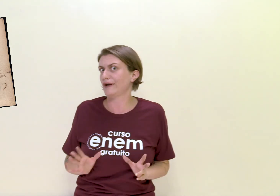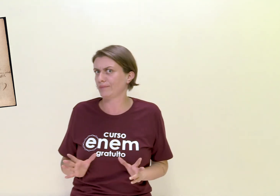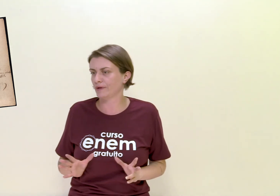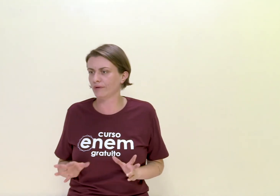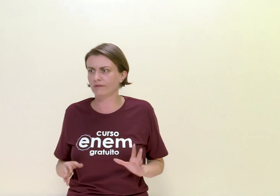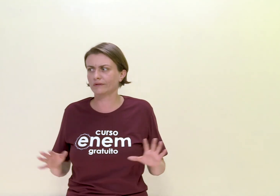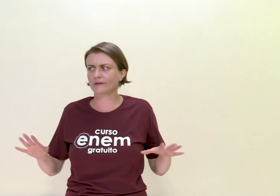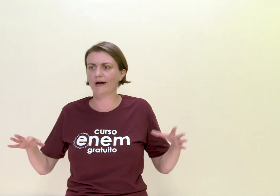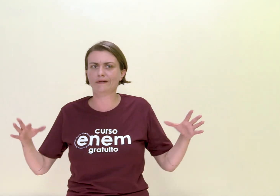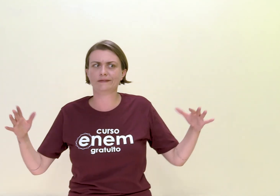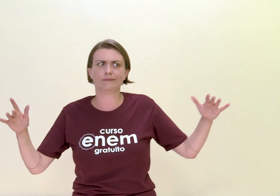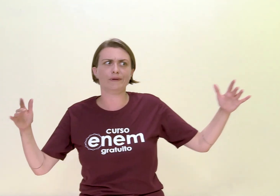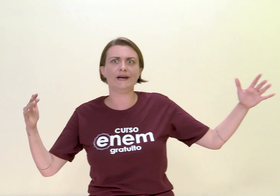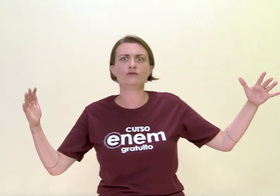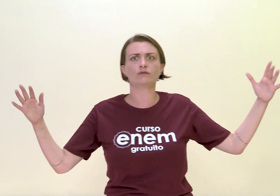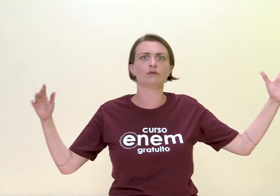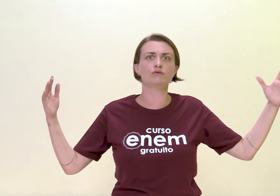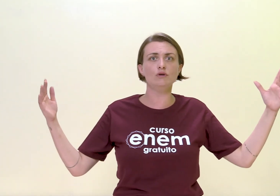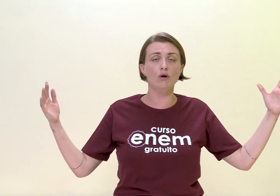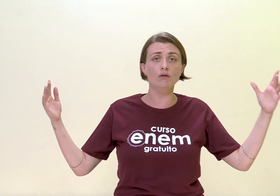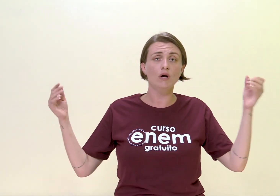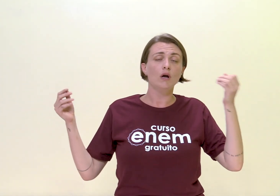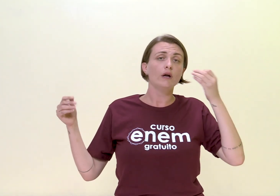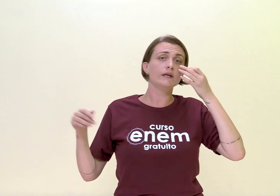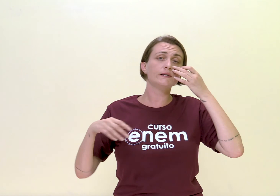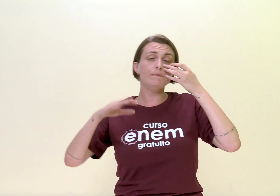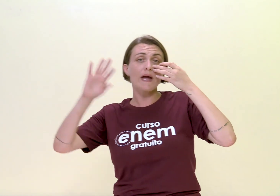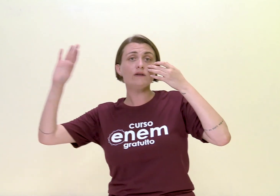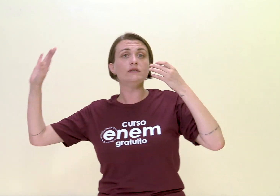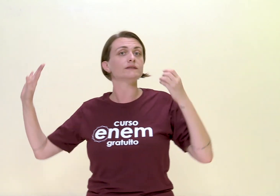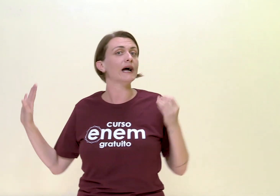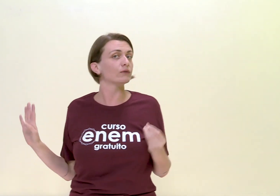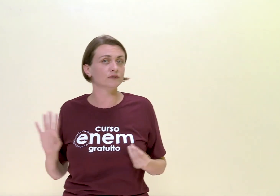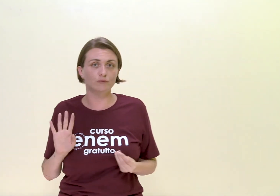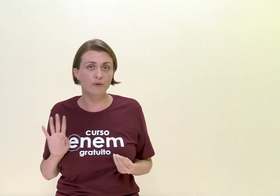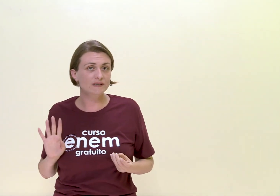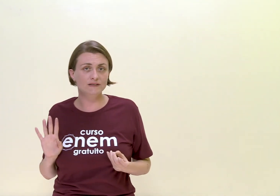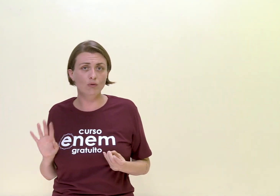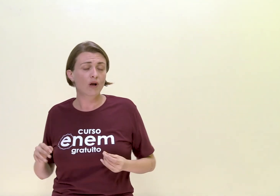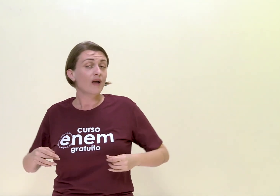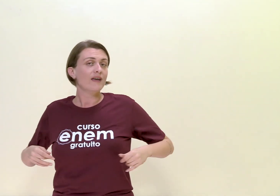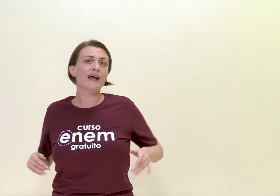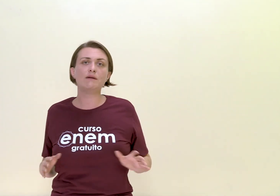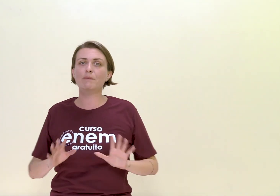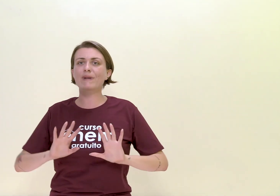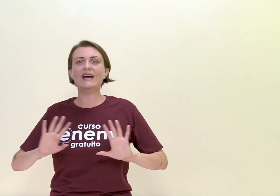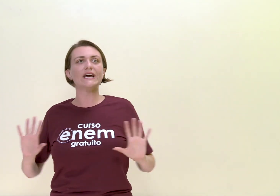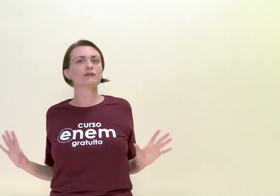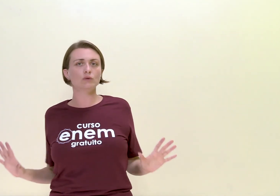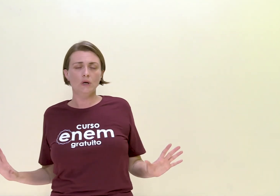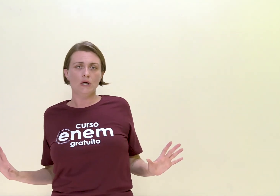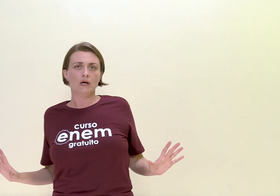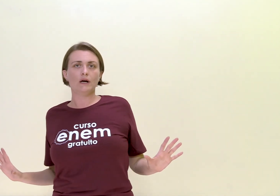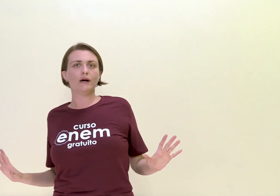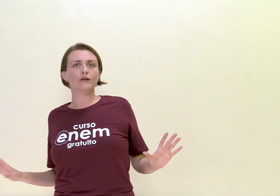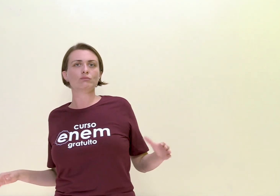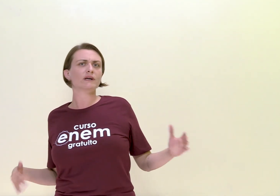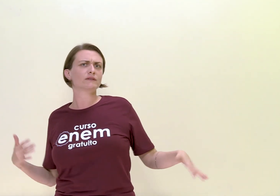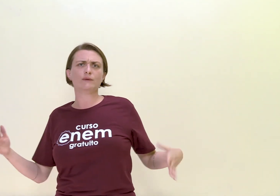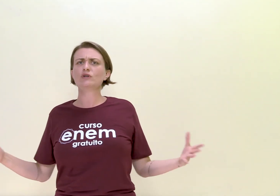épico. É um cara que se perde, o Dom Diogo, ele se perde nas águas do Brasil e acaba parando numa tribo